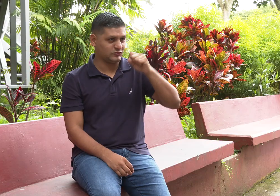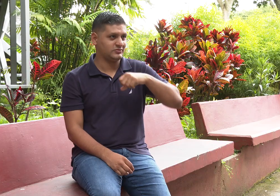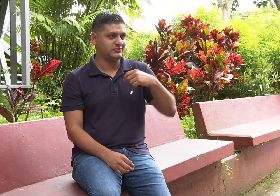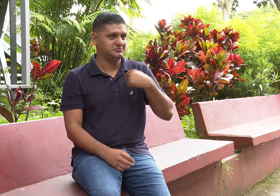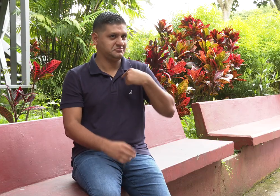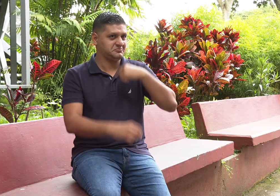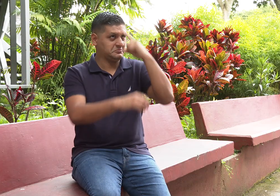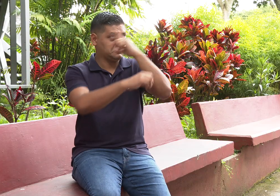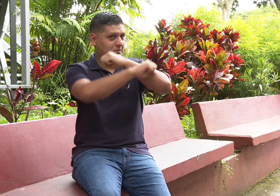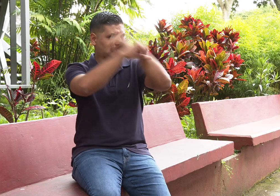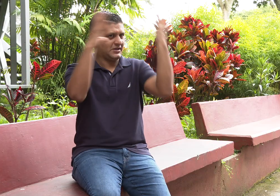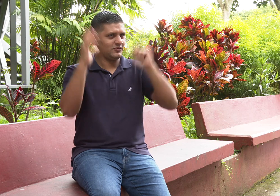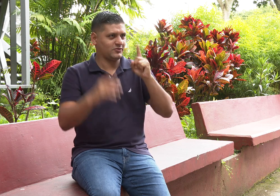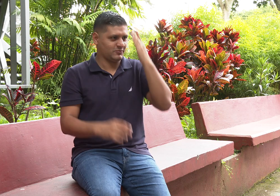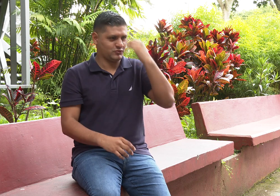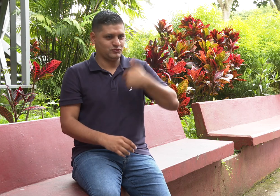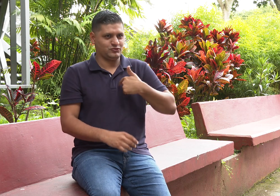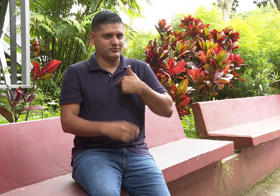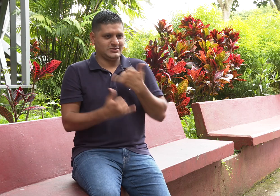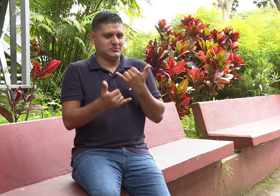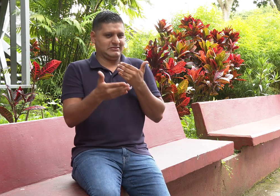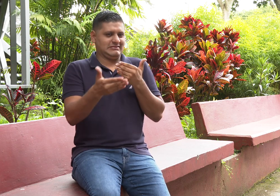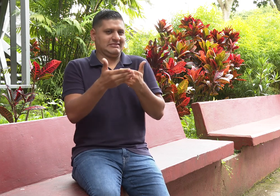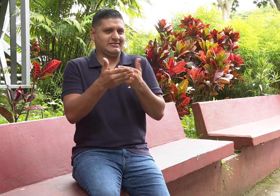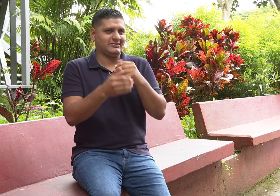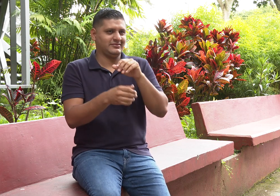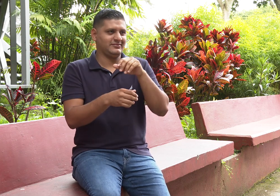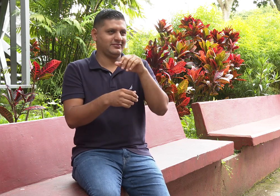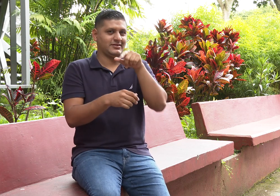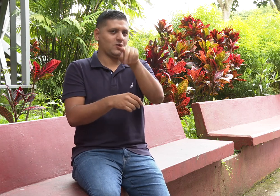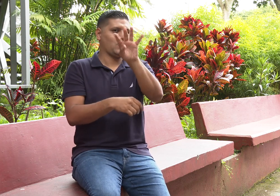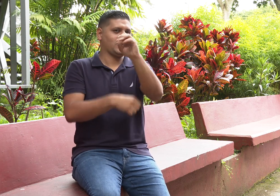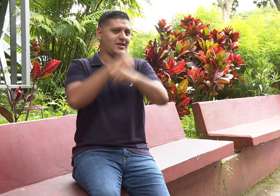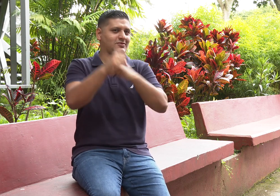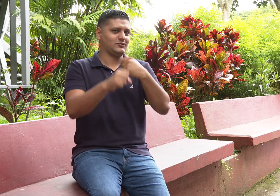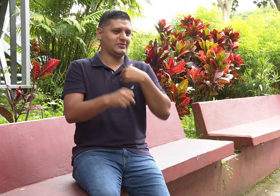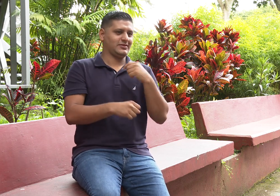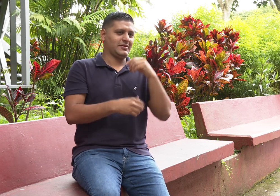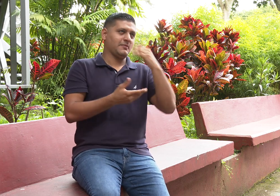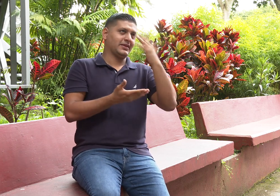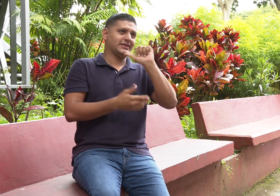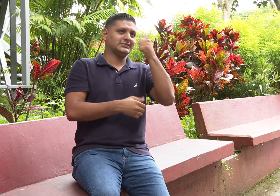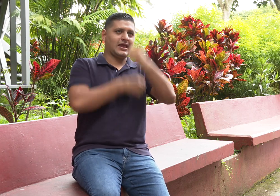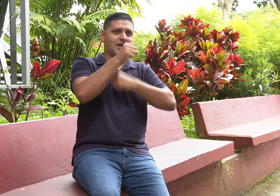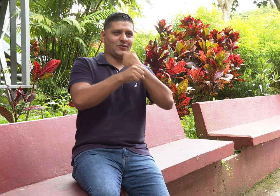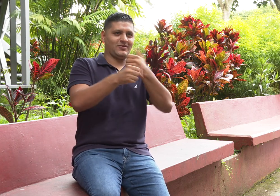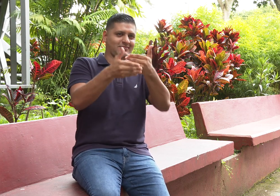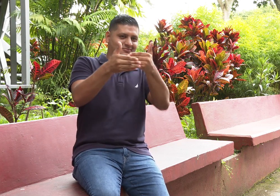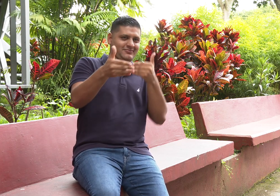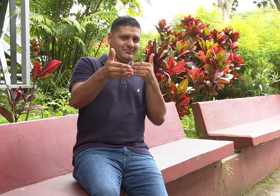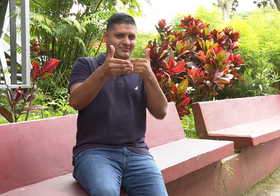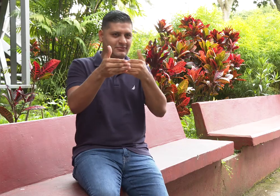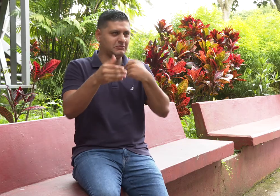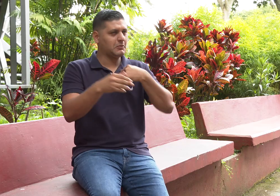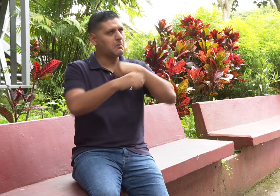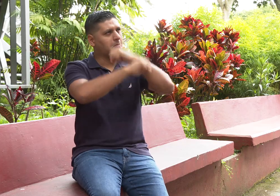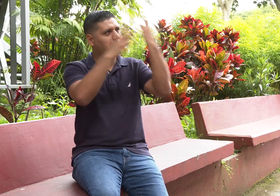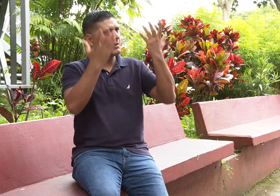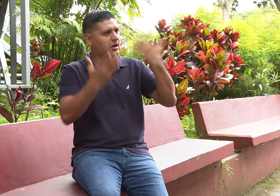No me imaginaba que fueran tantos, tal vez un poco más cerca. Pensaba, porque yo llevo unos 15 años viéndolo, desde